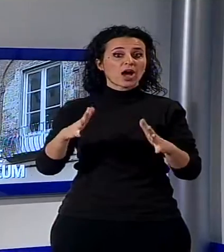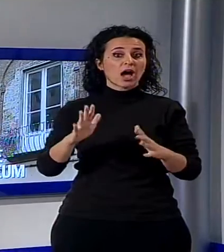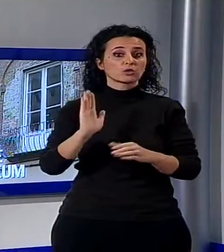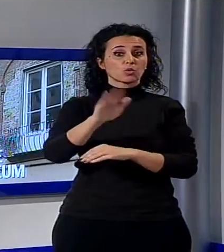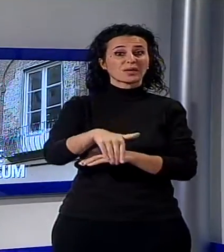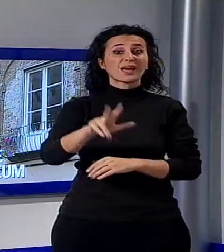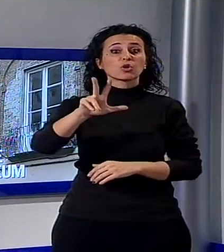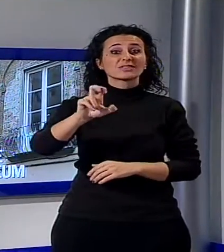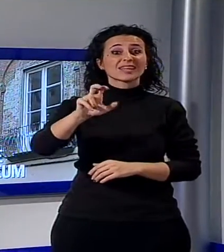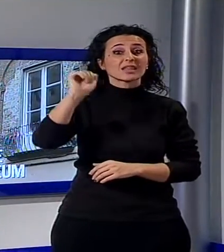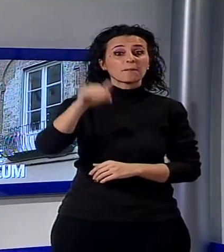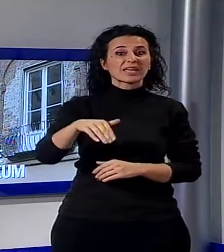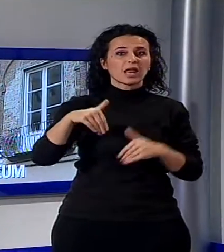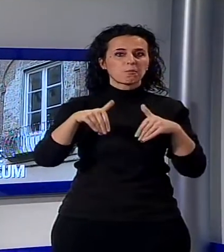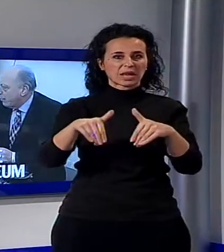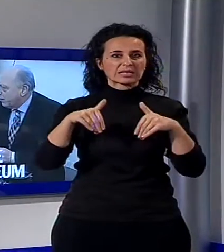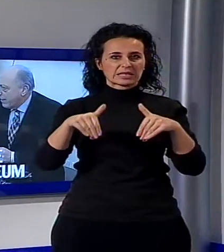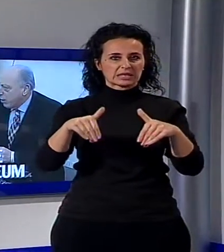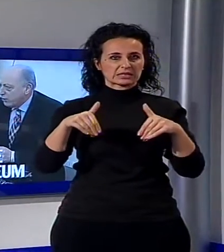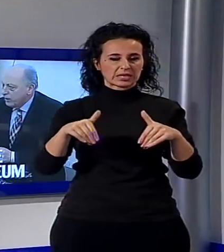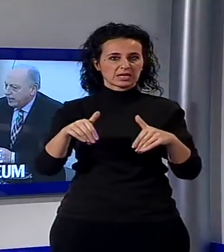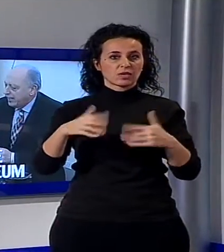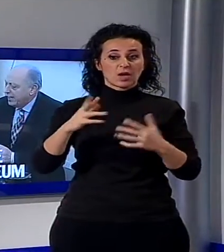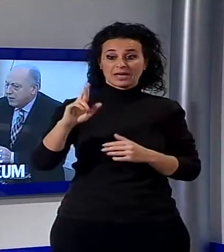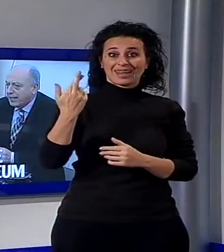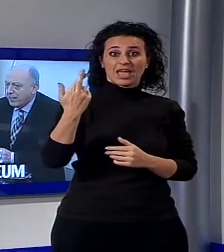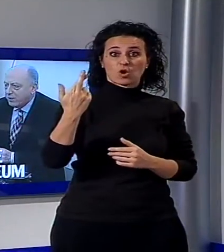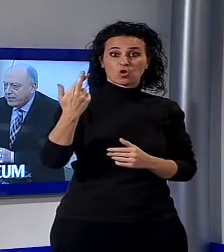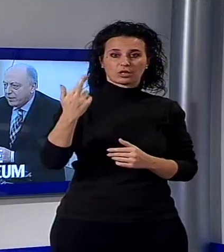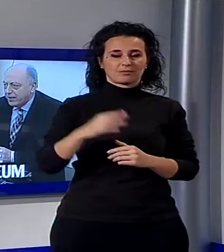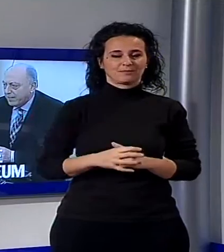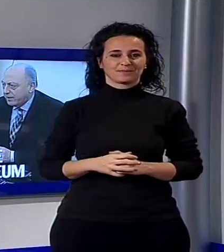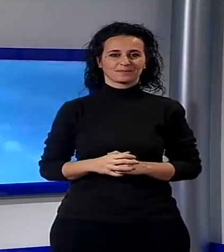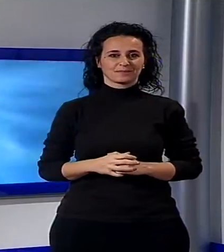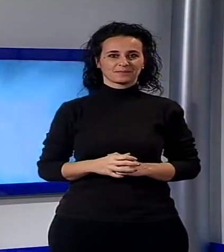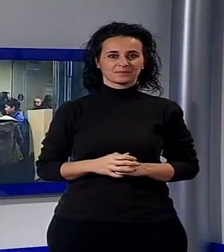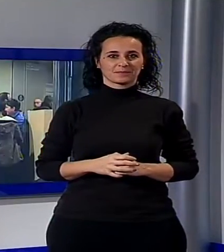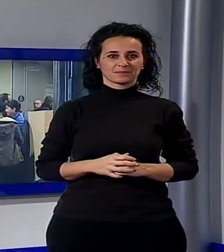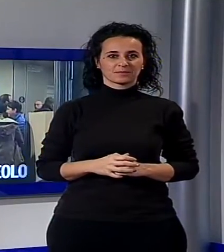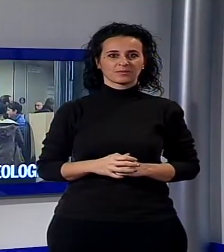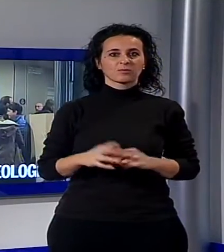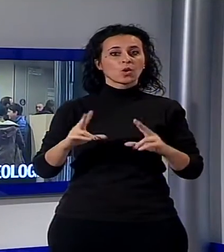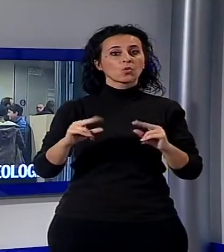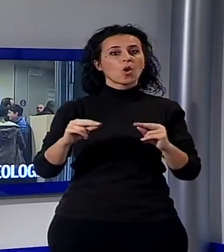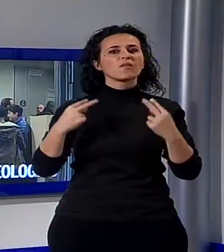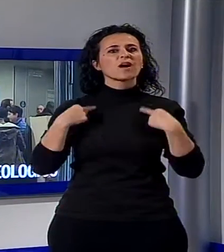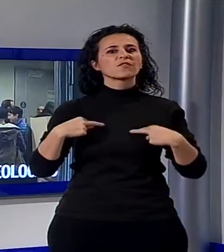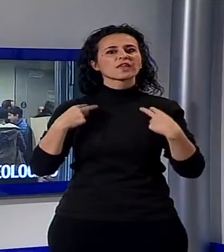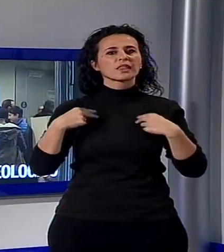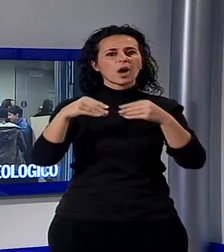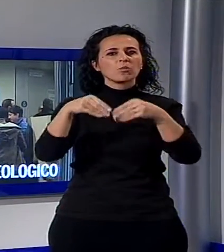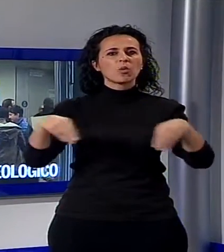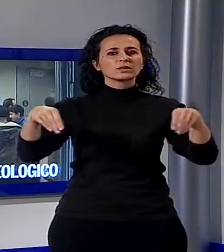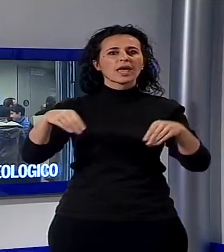registrando il record dalla riapertura avvenuta nel 2012. Una nuova vita per il museo